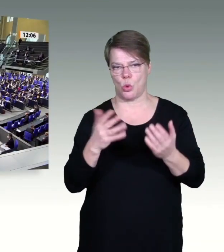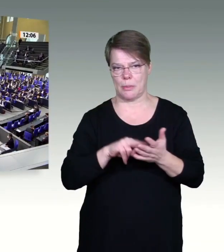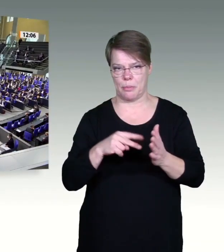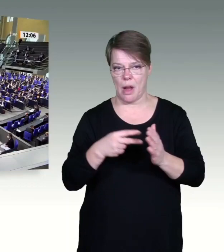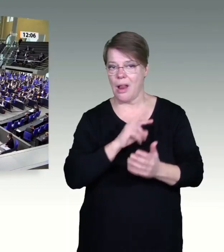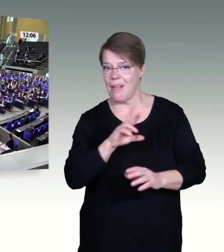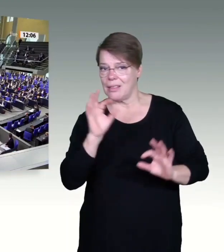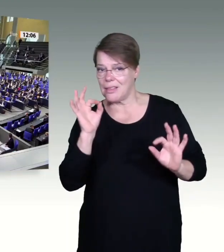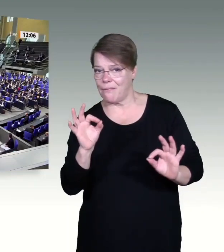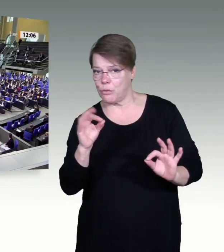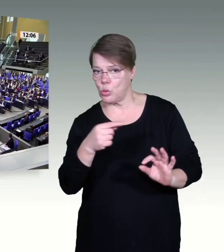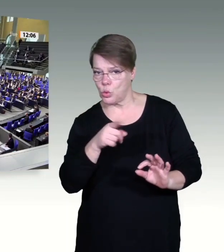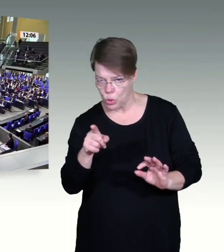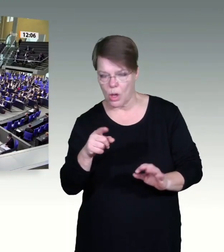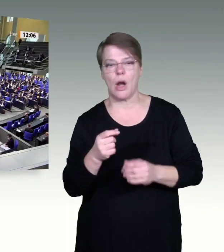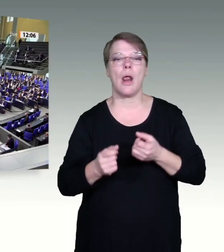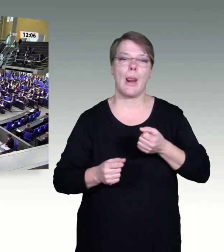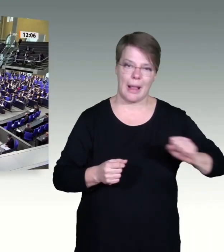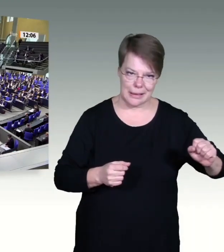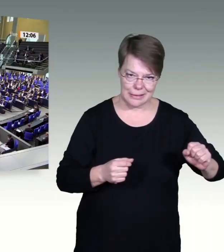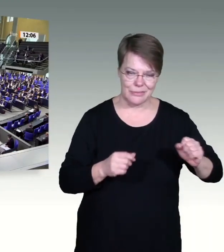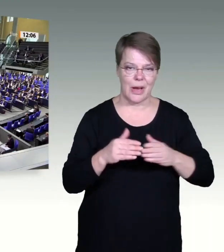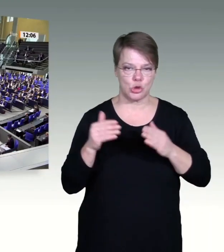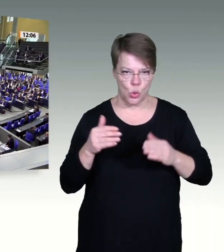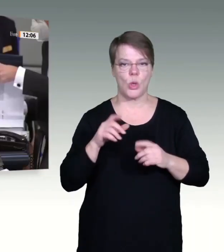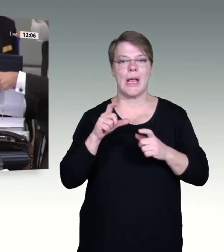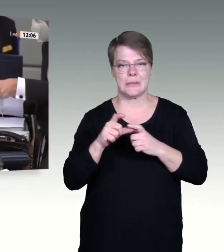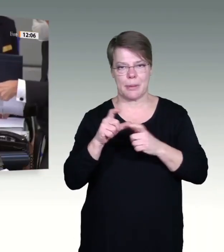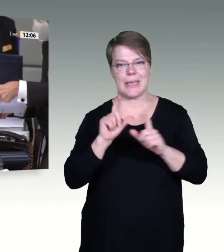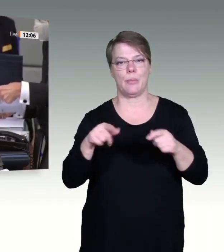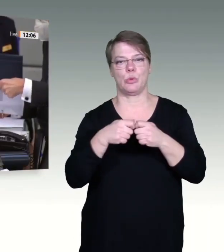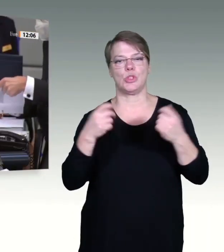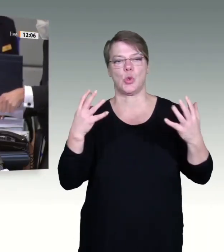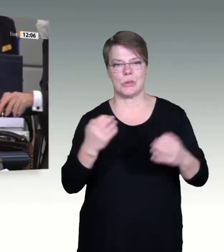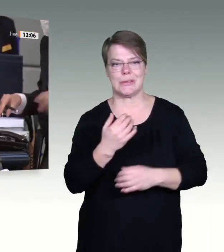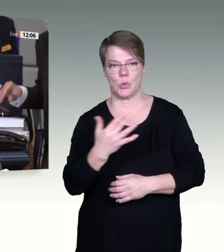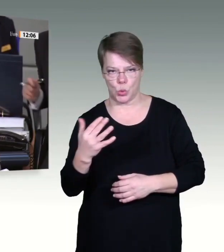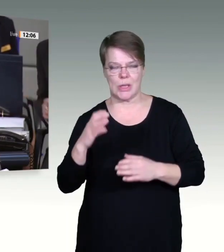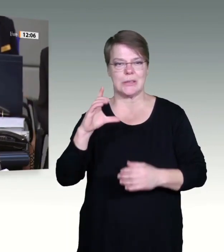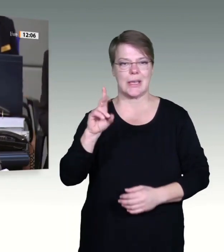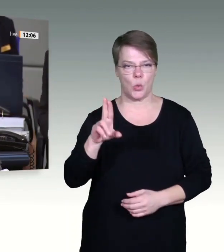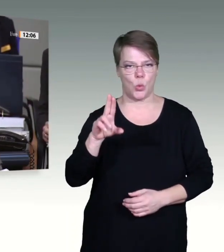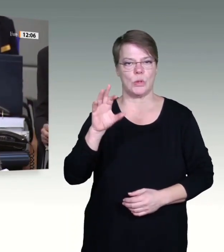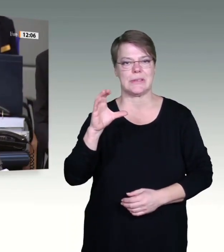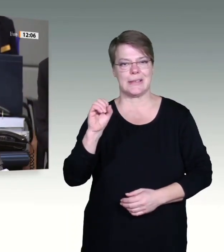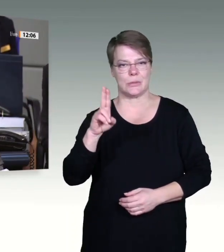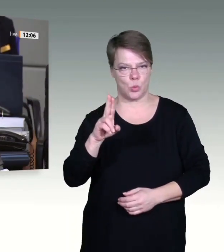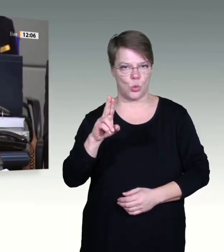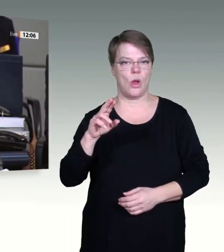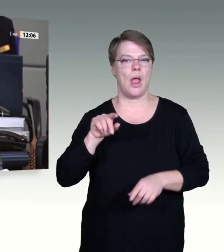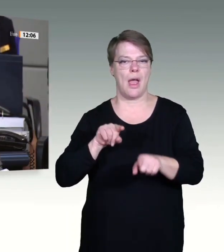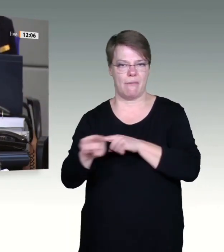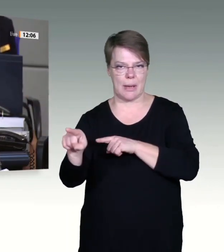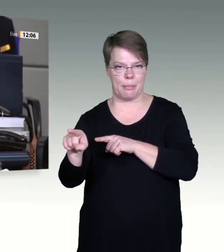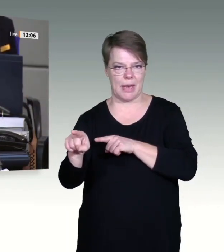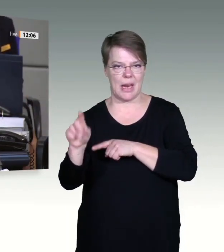Enthaltungen sehe ich nicht. Dann ist für die Aussprache eine Dauer von 67